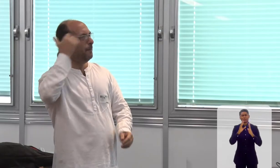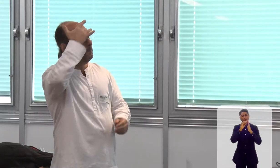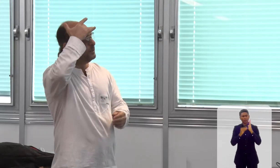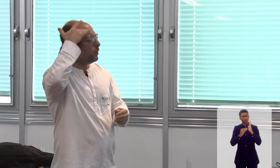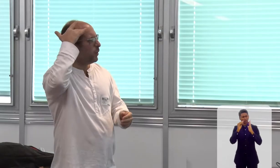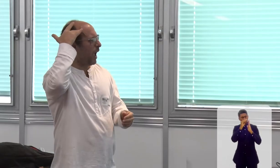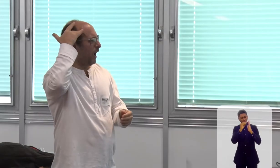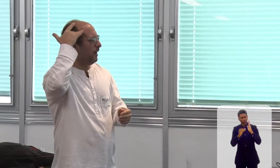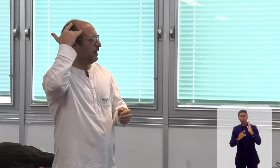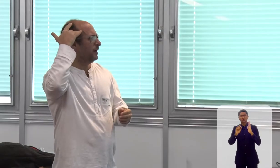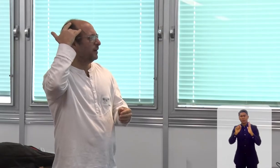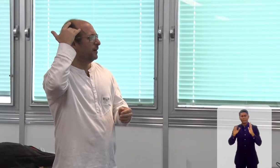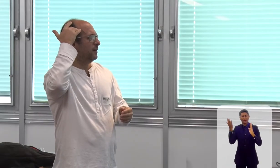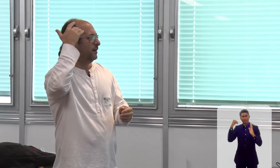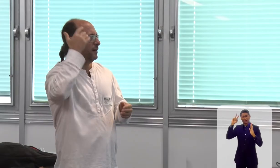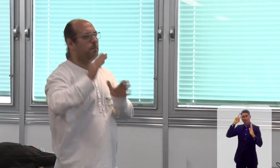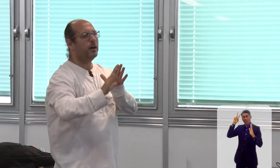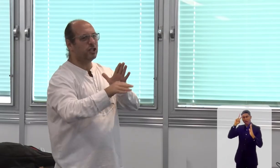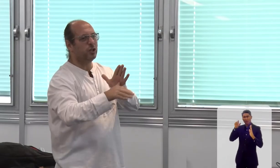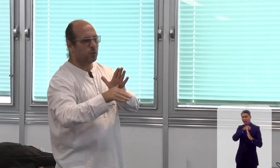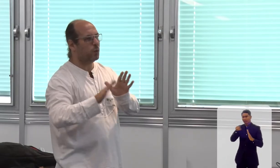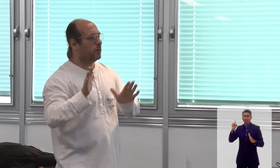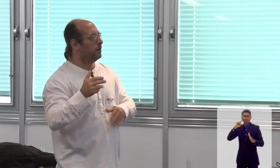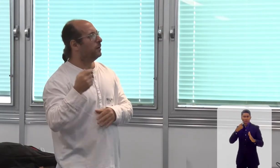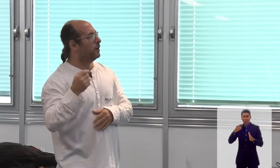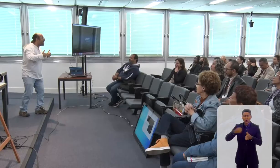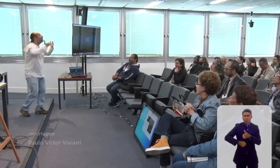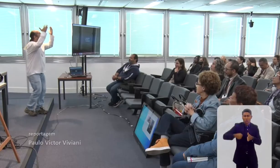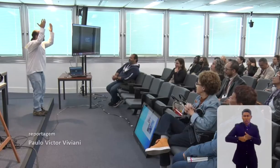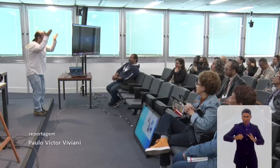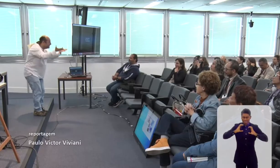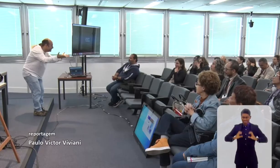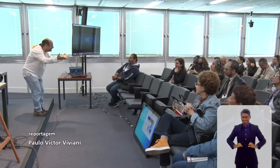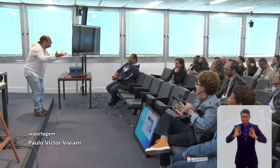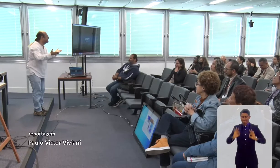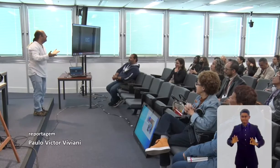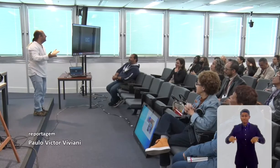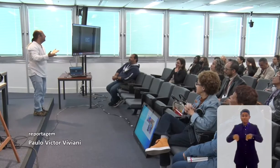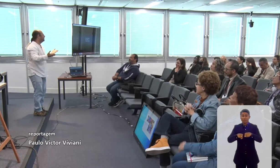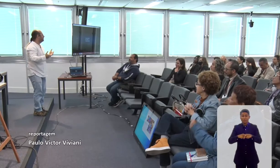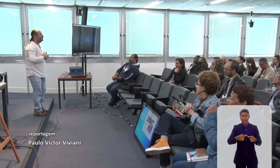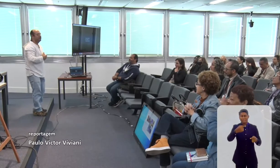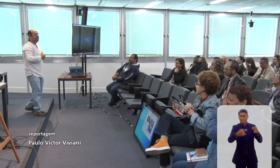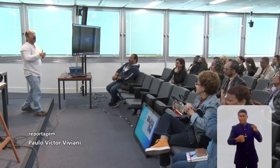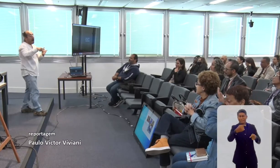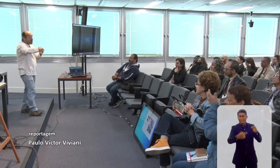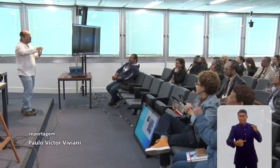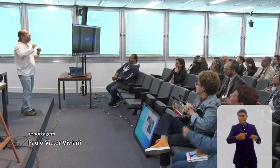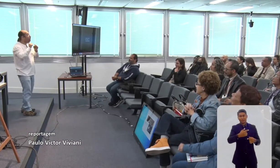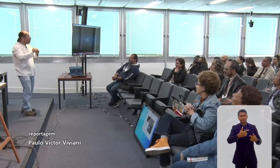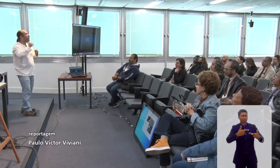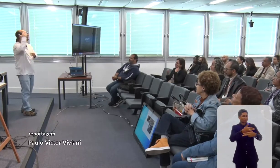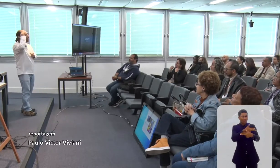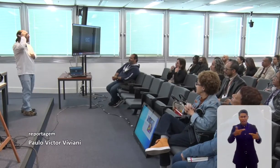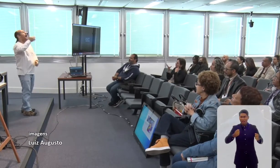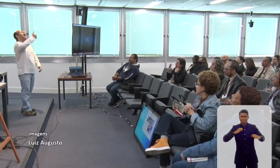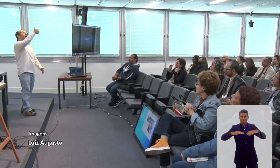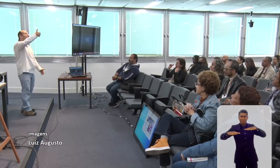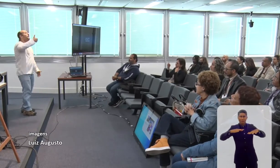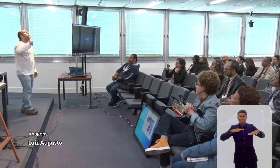históricos e legais da luta dos surdos por cidadania, debates sobre a importância dos movimentos políticos e sociais para a criação de escolas, e